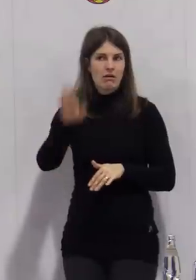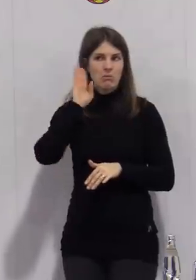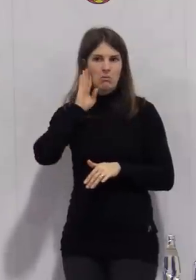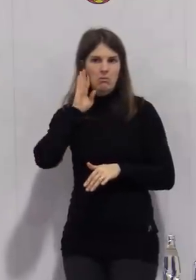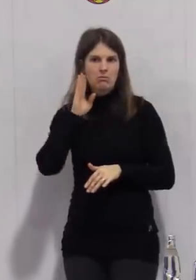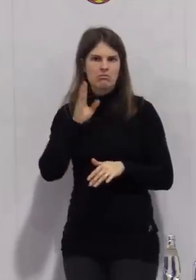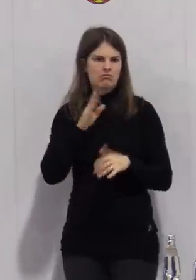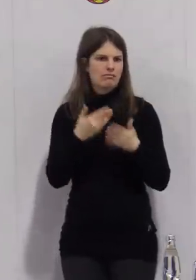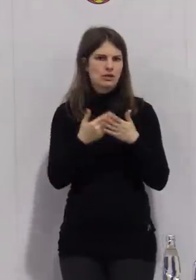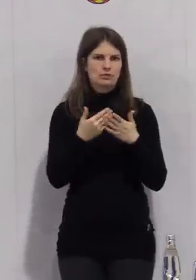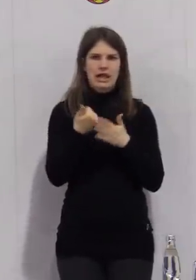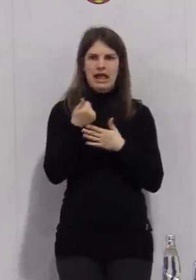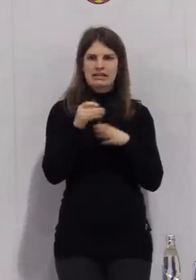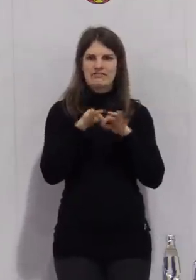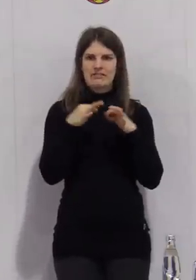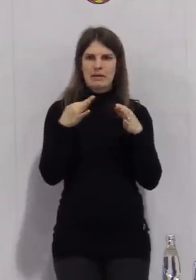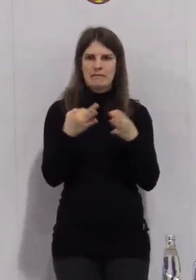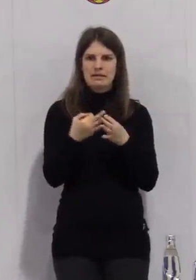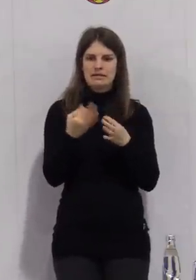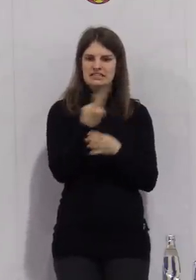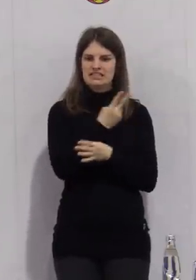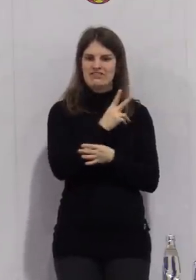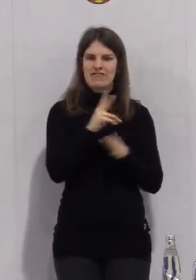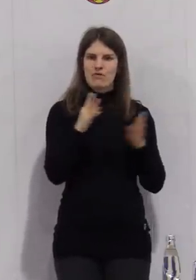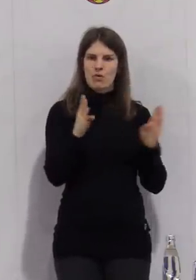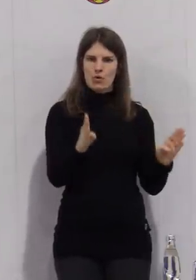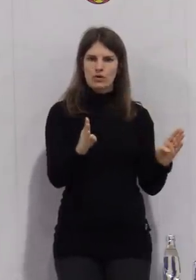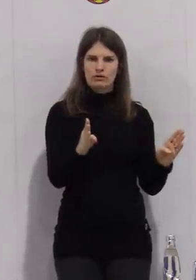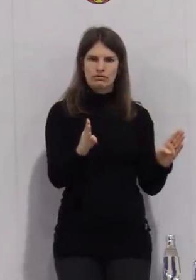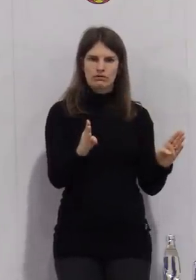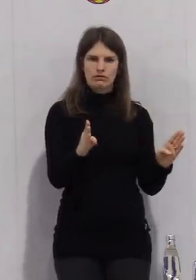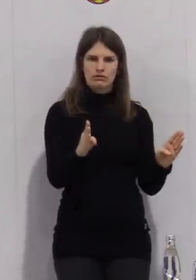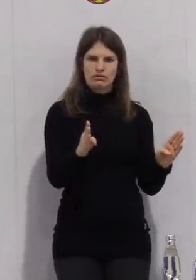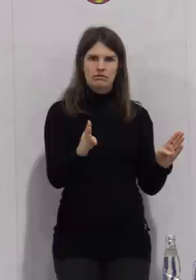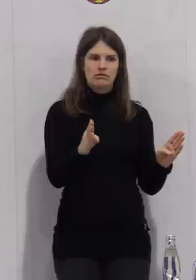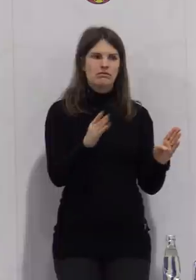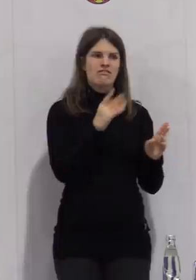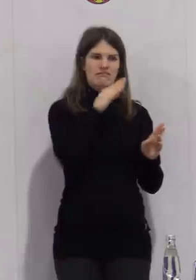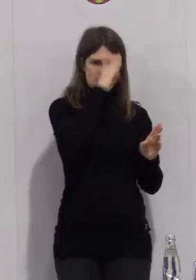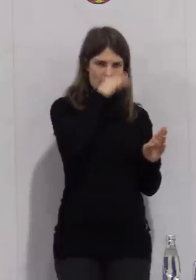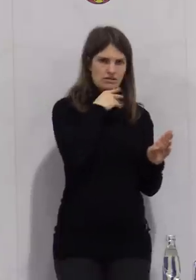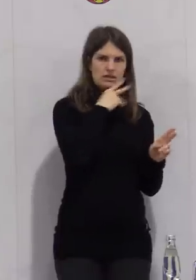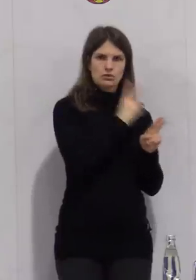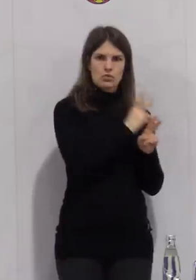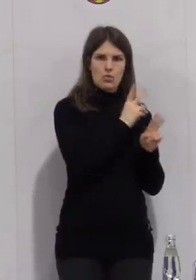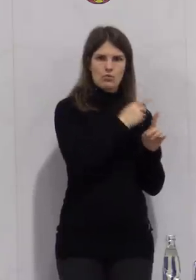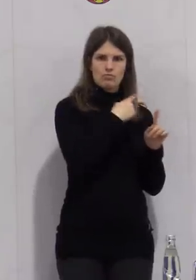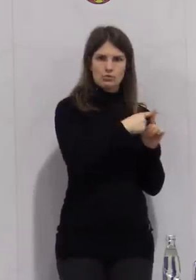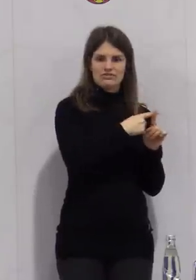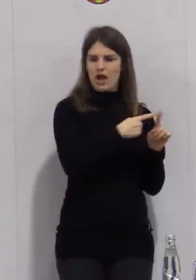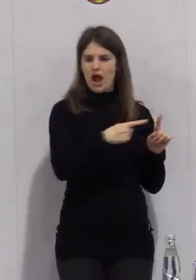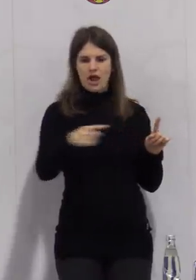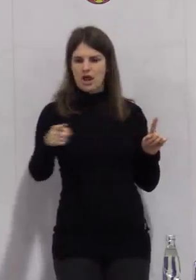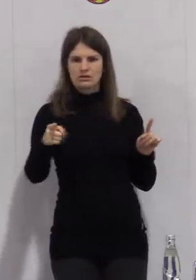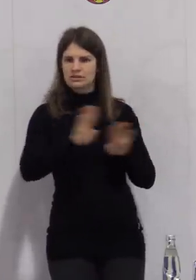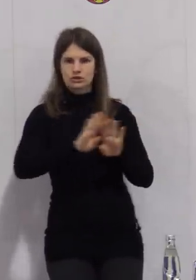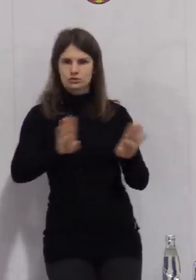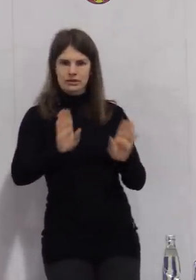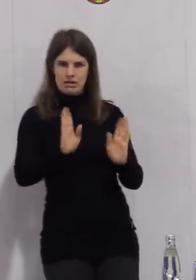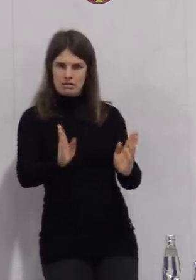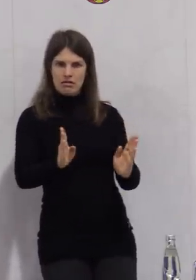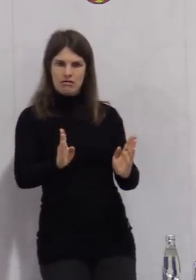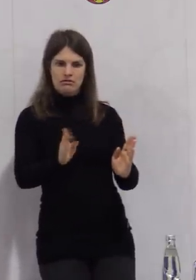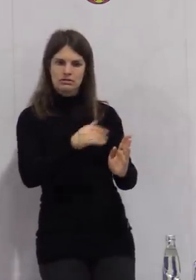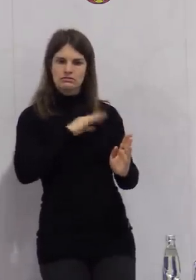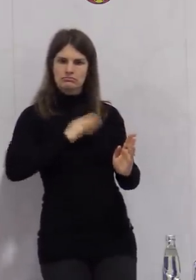zum Beispiel die vierkündige Familie nach zwei Wochen, der Vater ist sozusagen immer noch positiv, alle anderen nicht mehr. Und trotzdem, dann wird